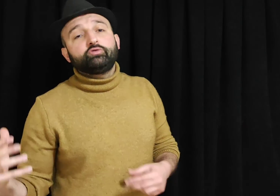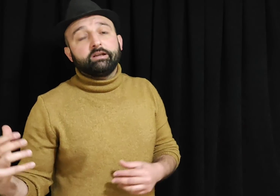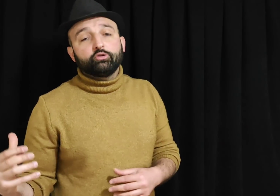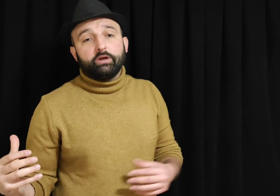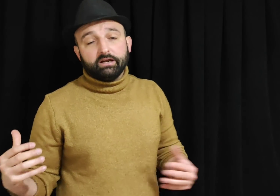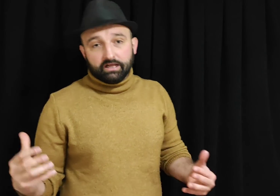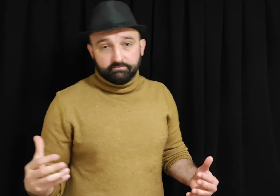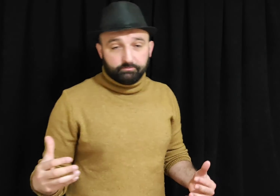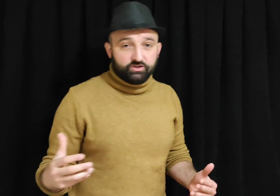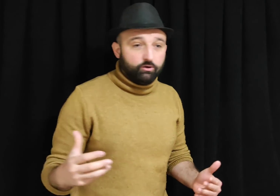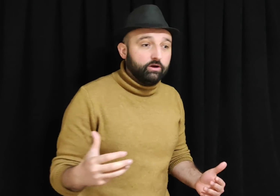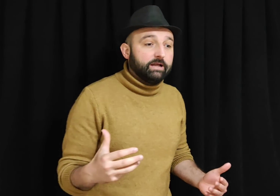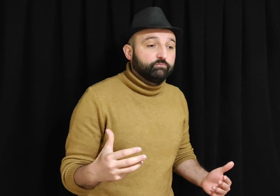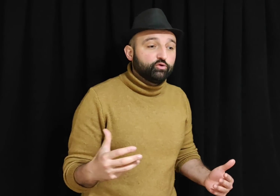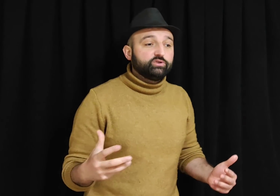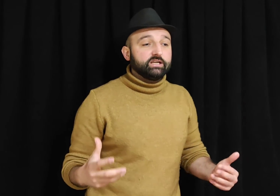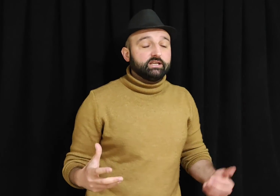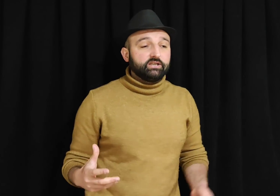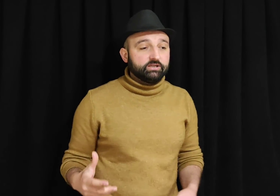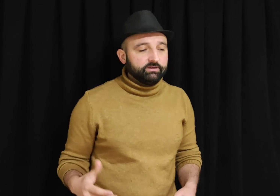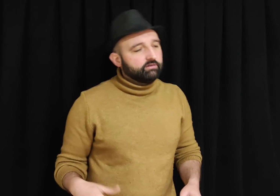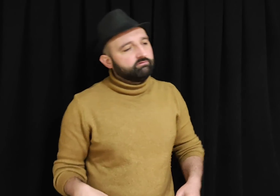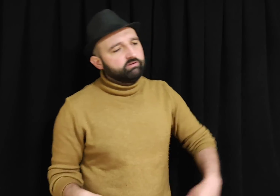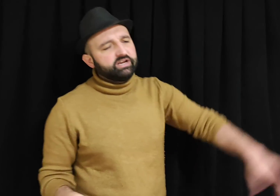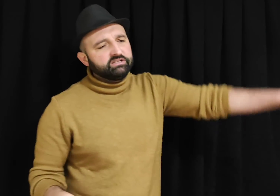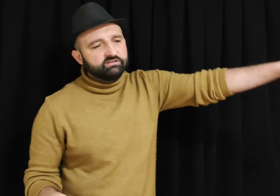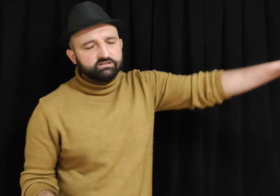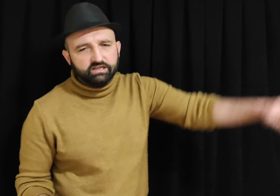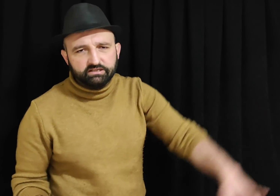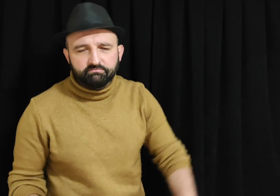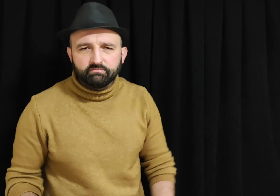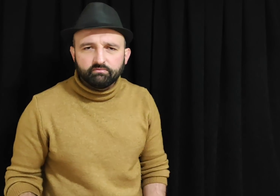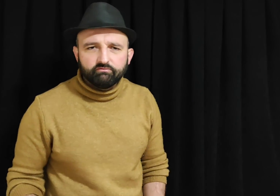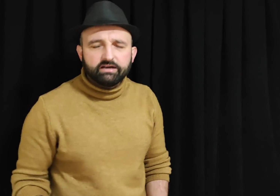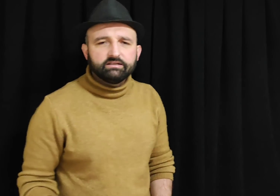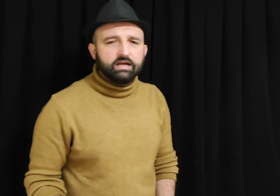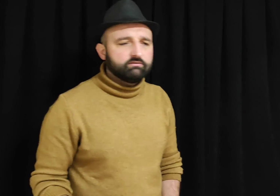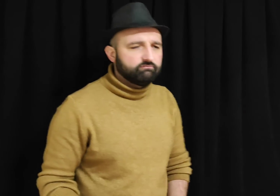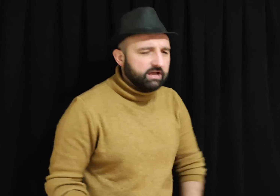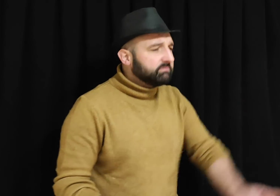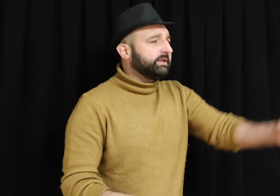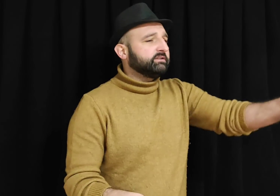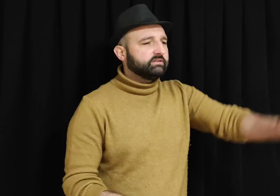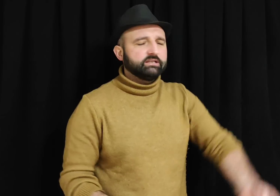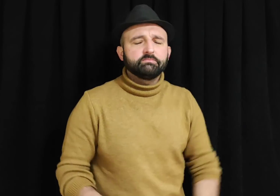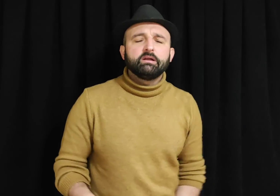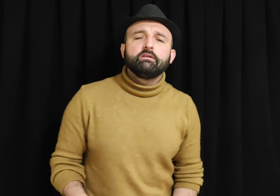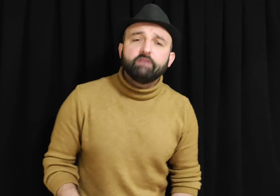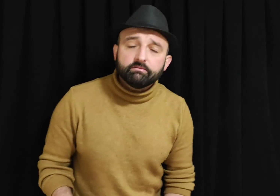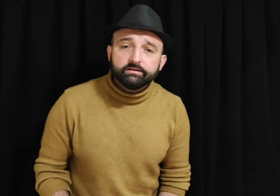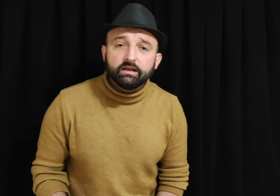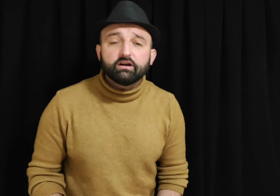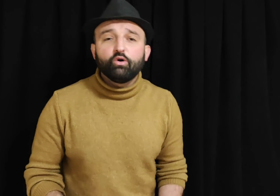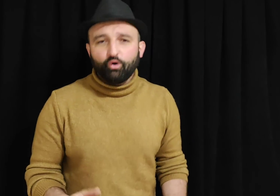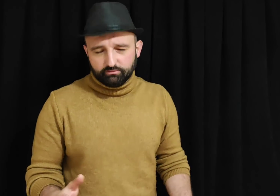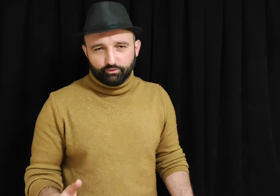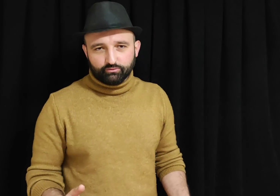Senato'ya kalmış bir şey. Öyle Türkiye'deki gibi, verin dedim, verdiler. Vermeyin dedim, vermediler. Olmuyor.